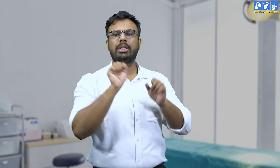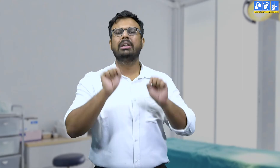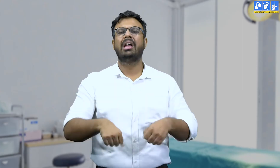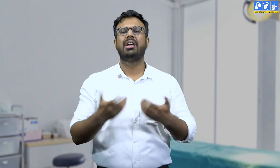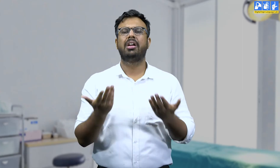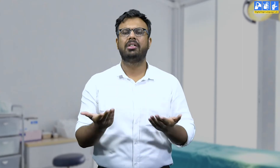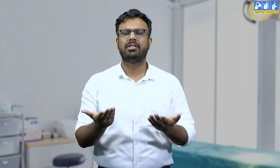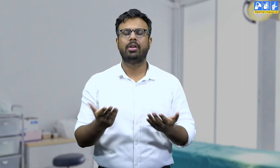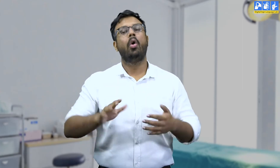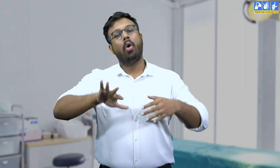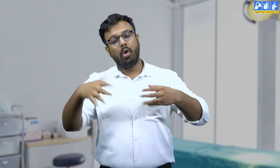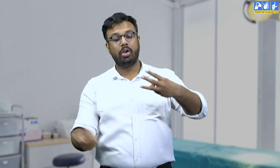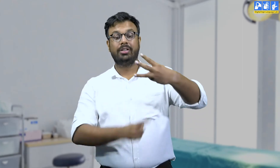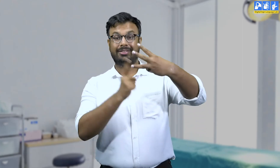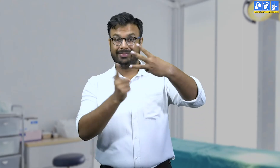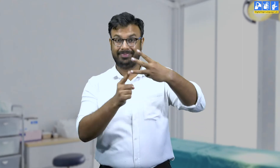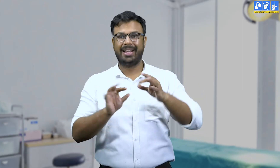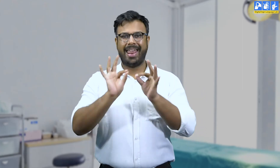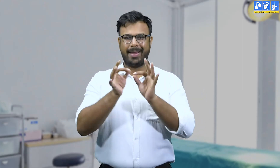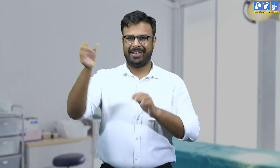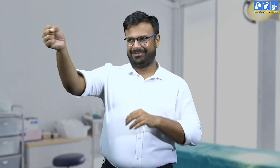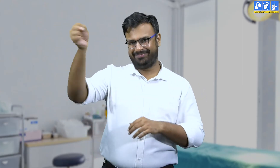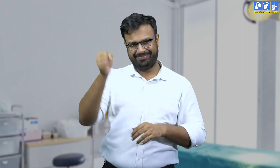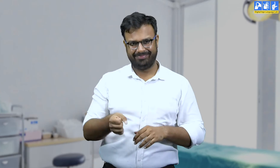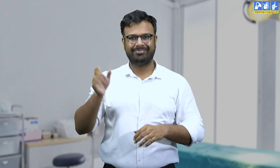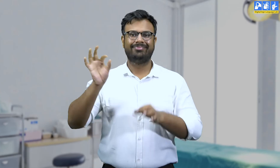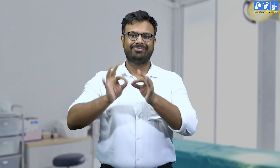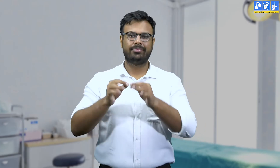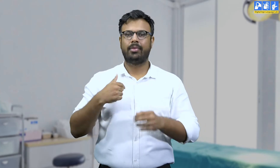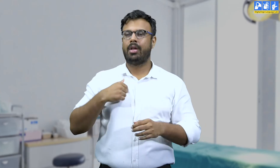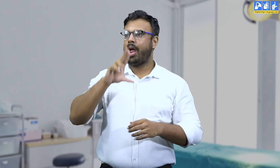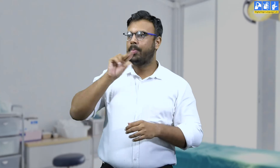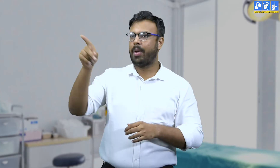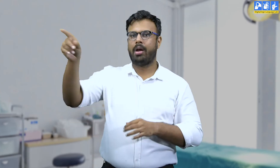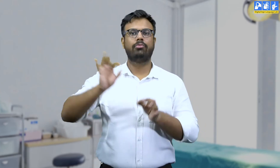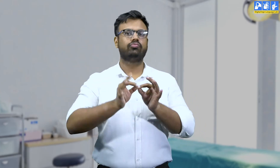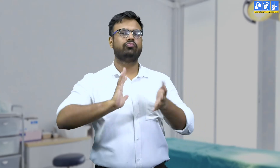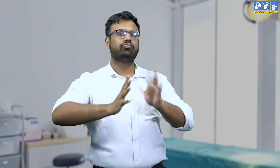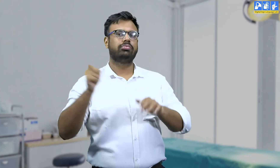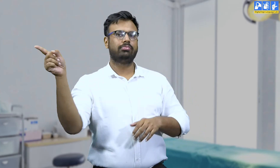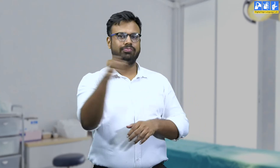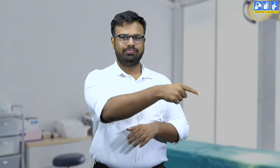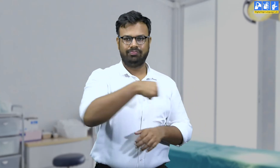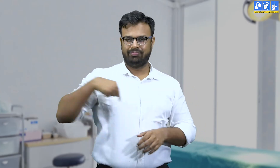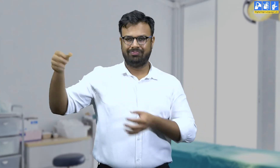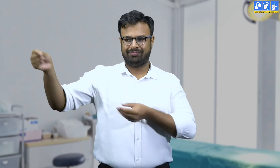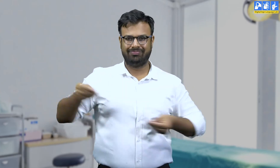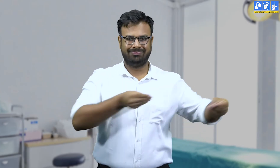जरिये भी अपनी वारतालाब कर सकते हैं तीसरा वो interpreter के जरिये अपनी बात को उनके